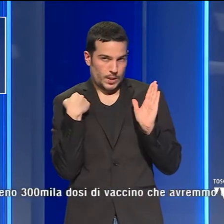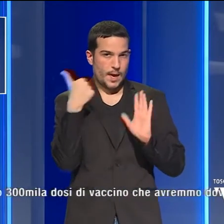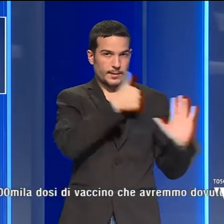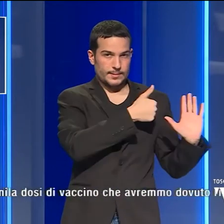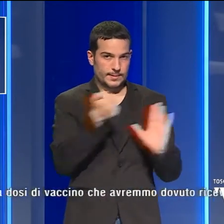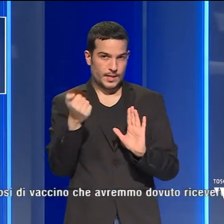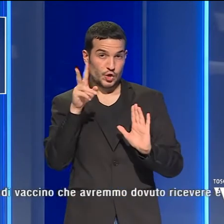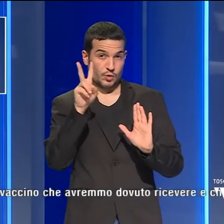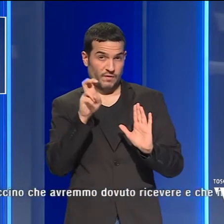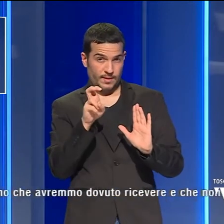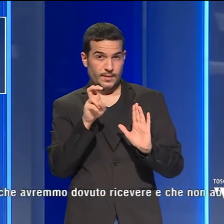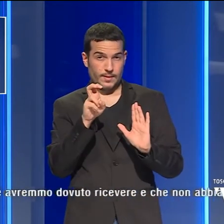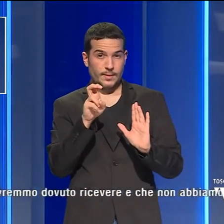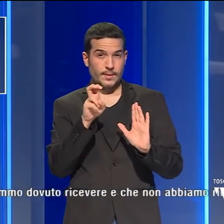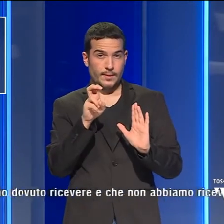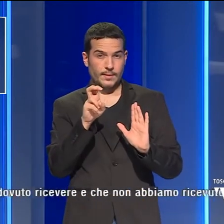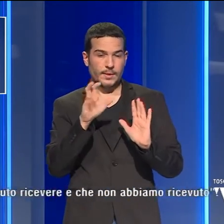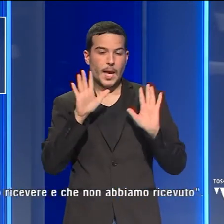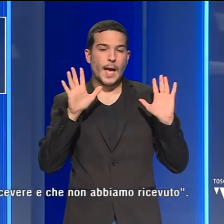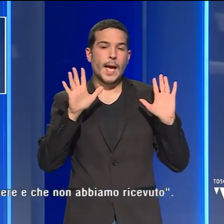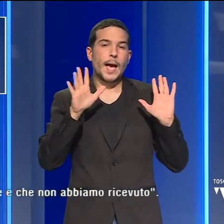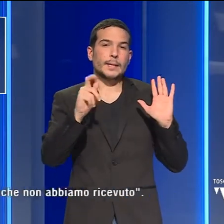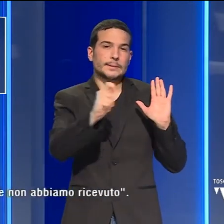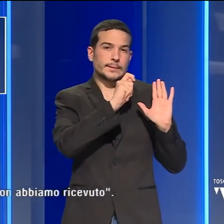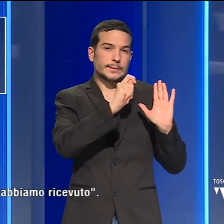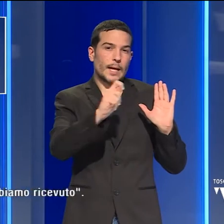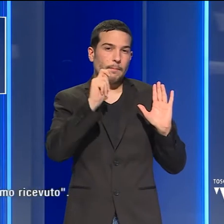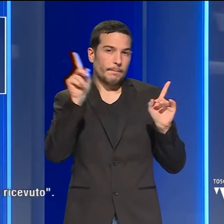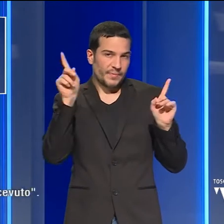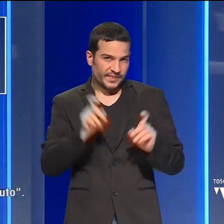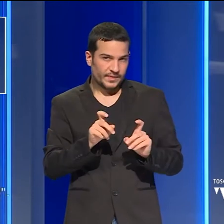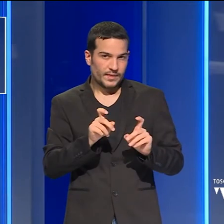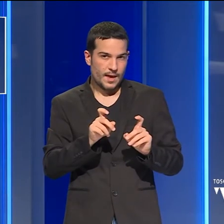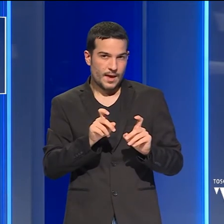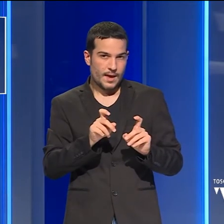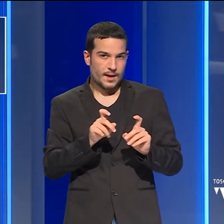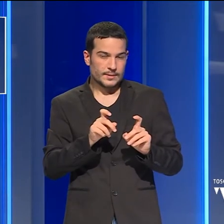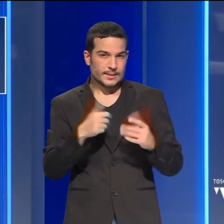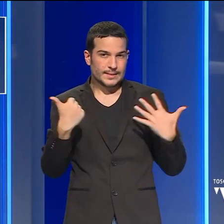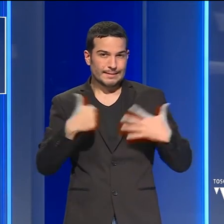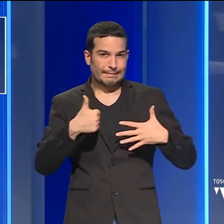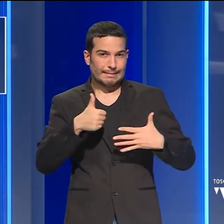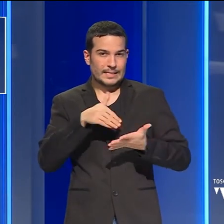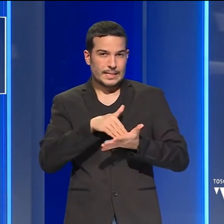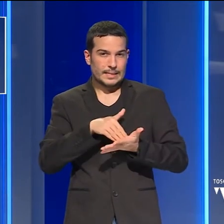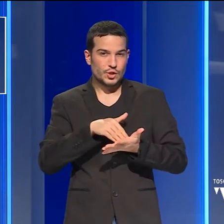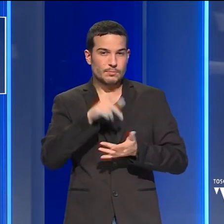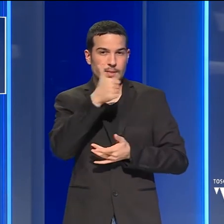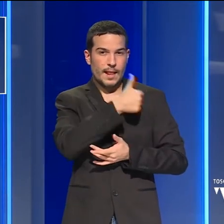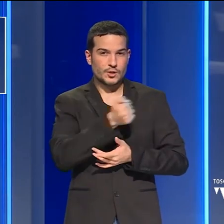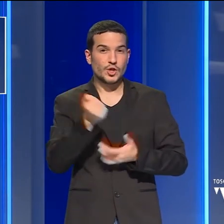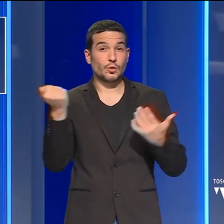620. A fronte di un numero più alto di test, erano 16.117.